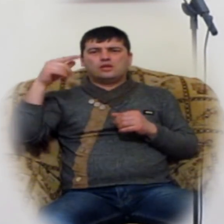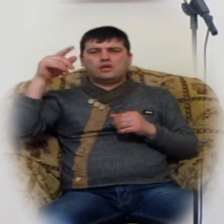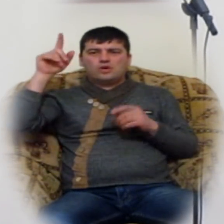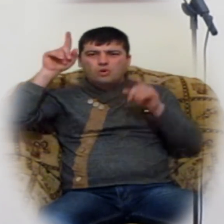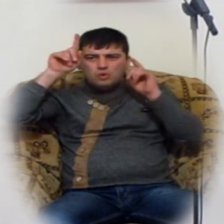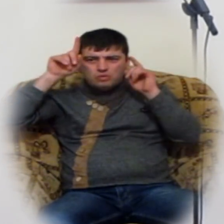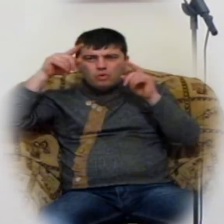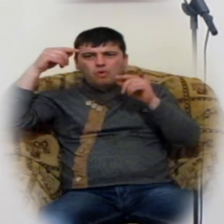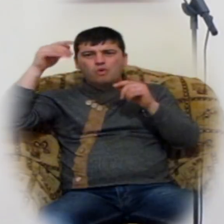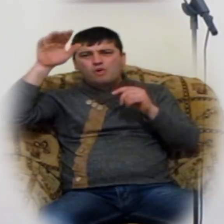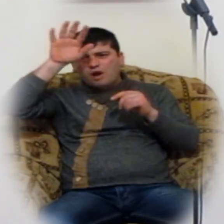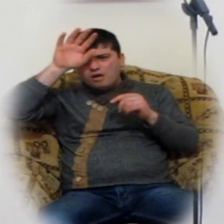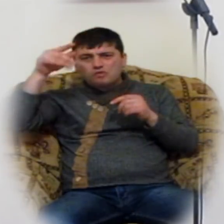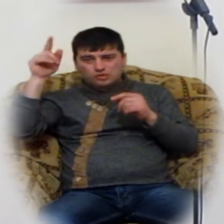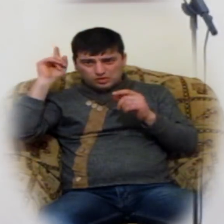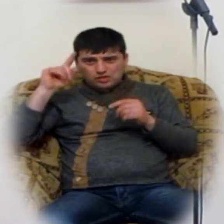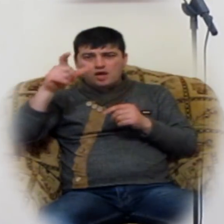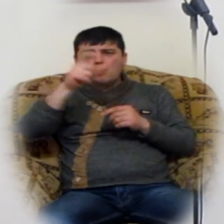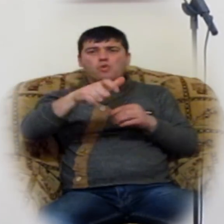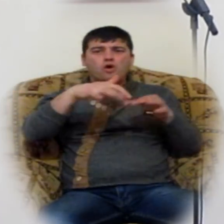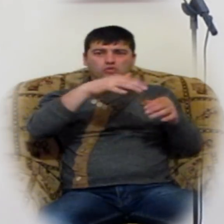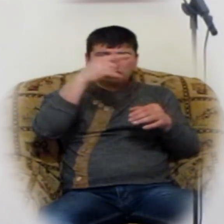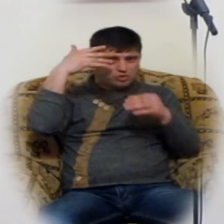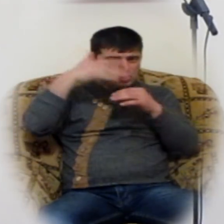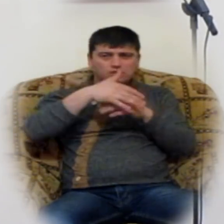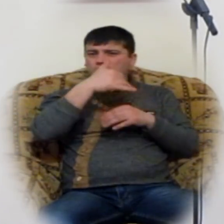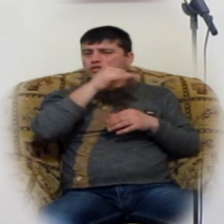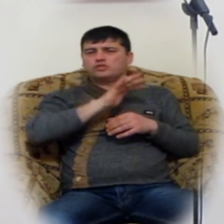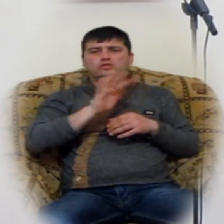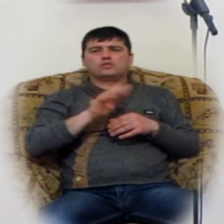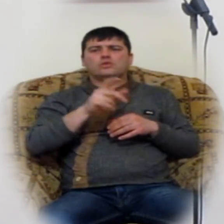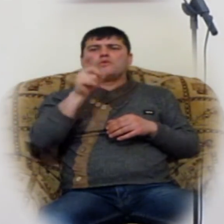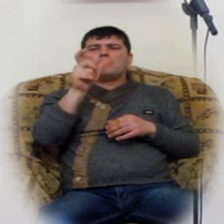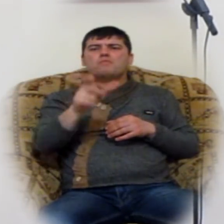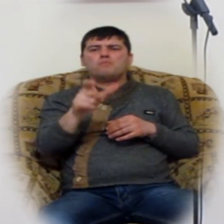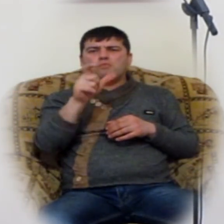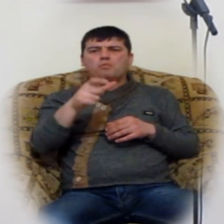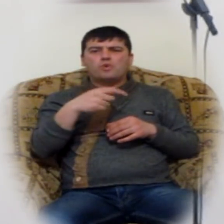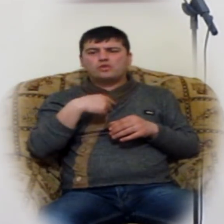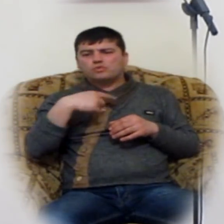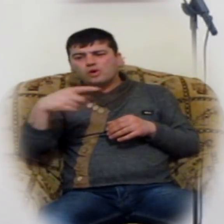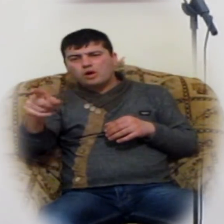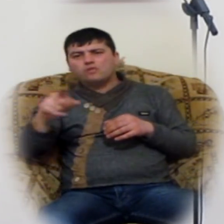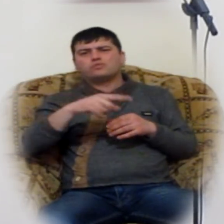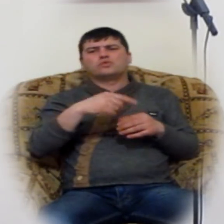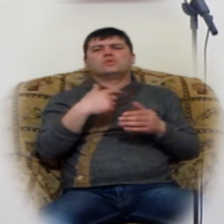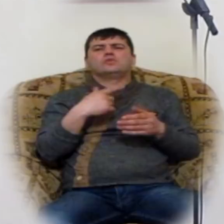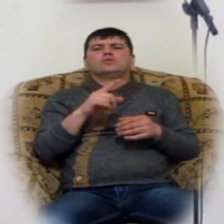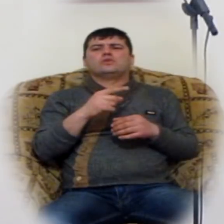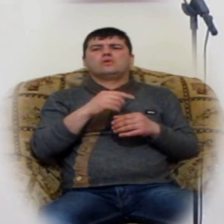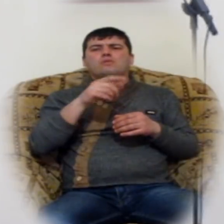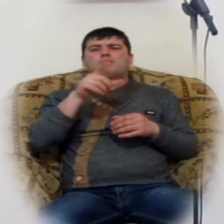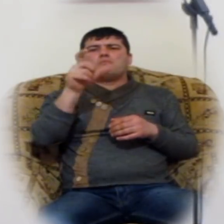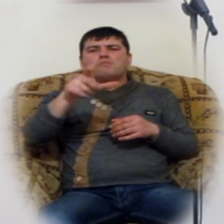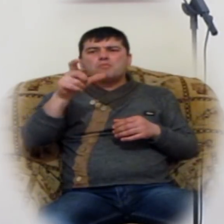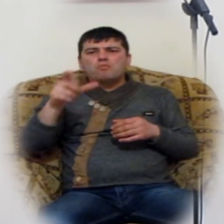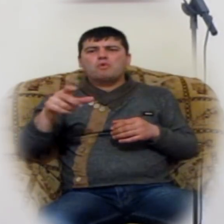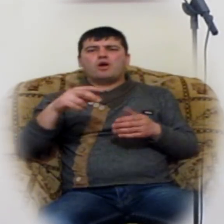մարդու գործերը։ Մարդկային անցու դարձը, Մարդկային ծրագրերը, խորուշները